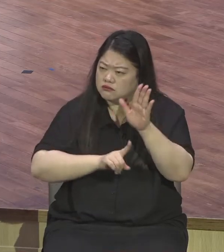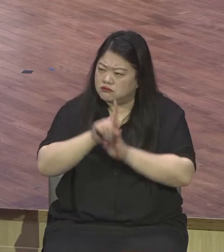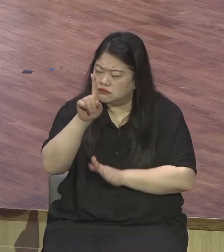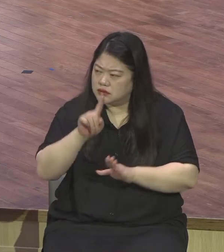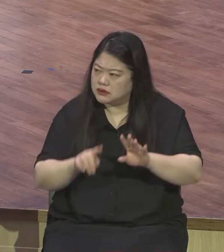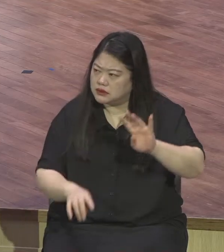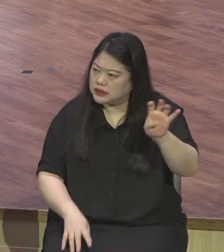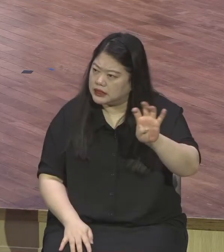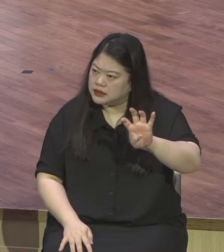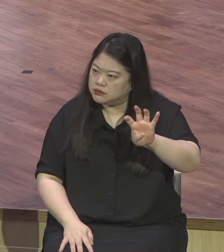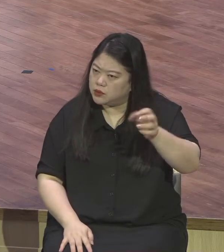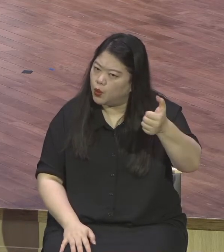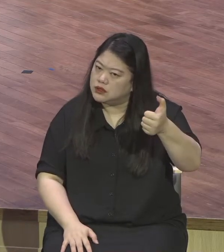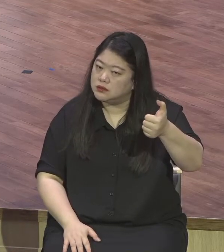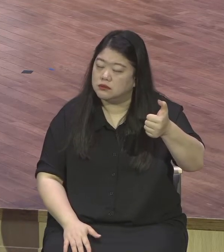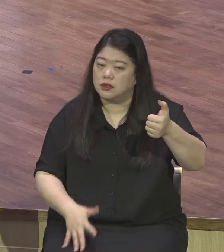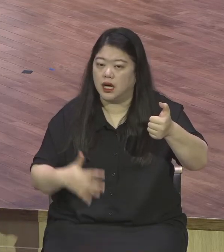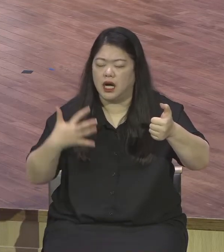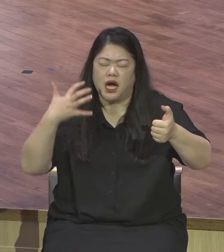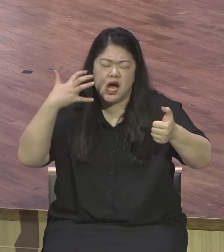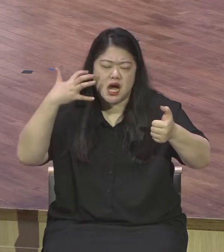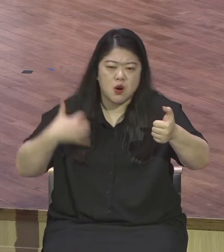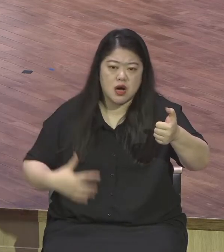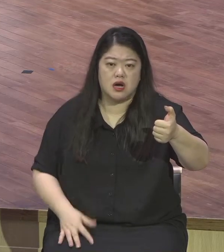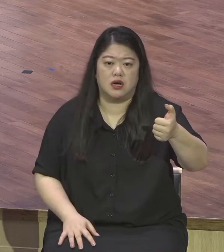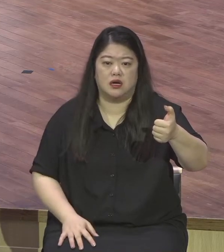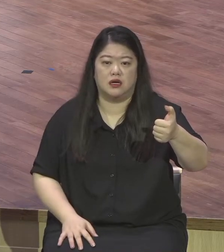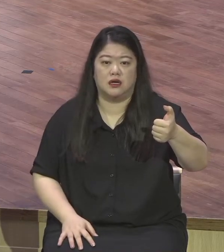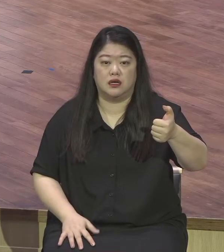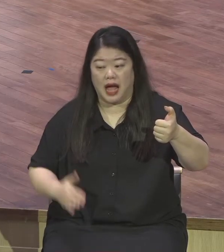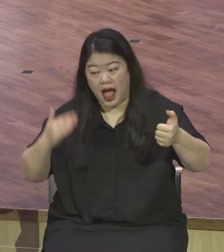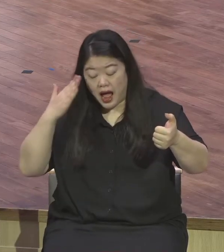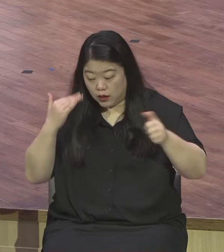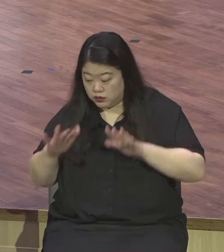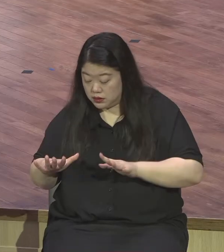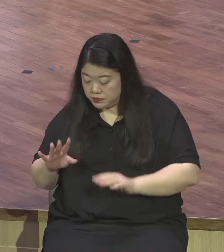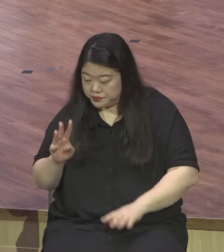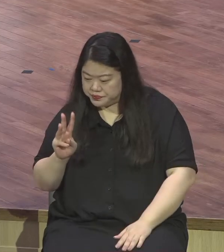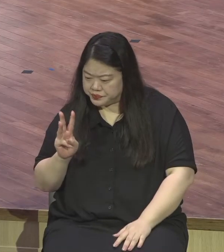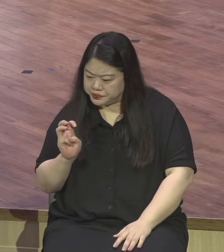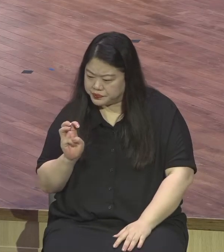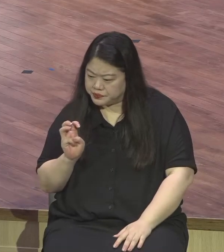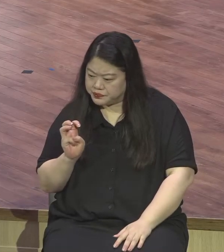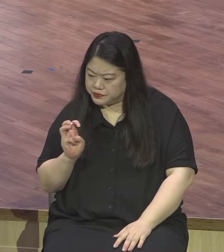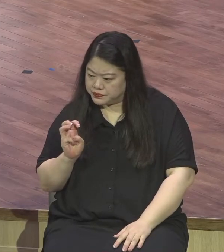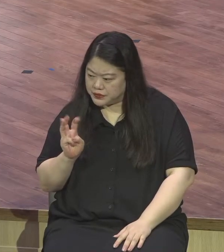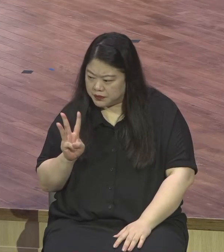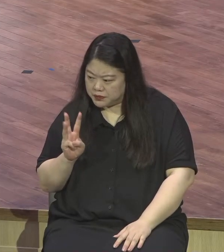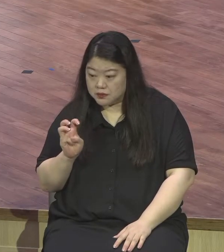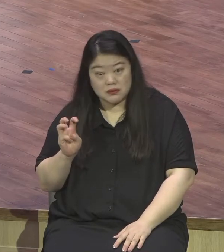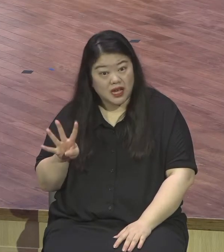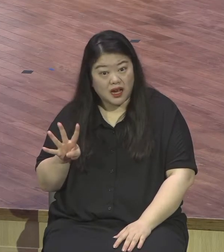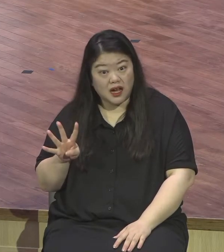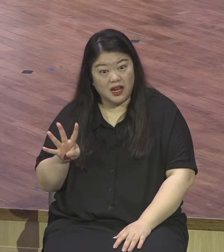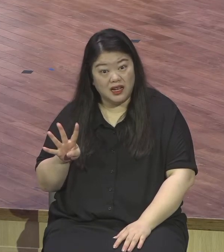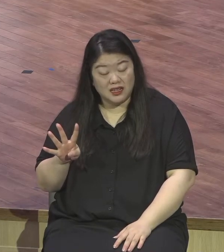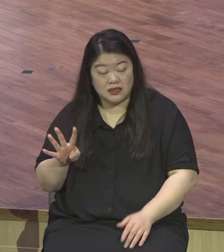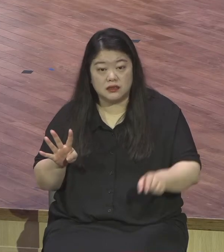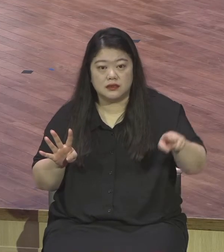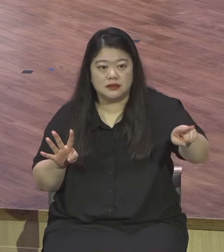자동차 같은데 계란 던지면 그대로 후라이가 되어버릴 정도인데 그러니까 냄새가 많이 나요.